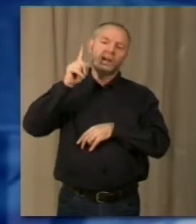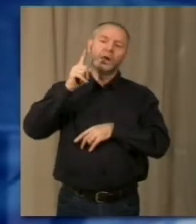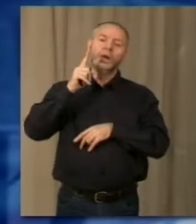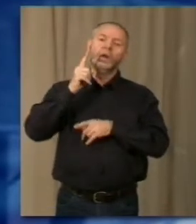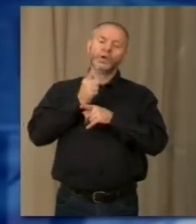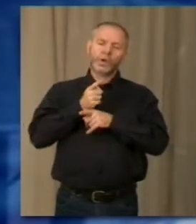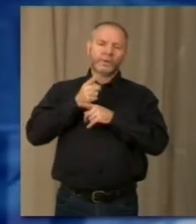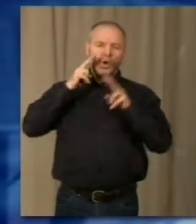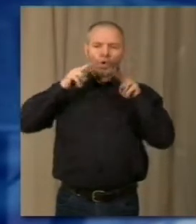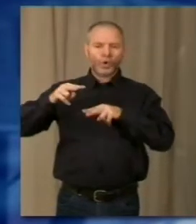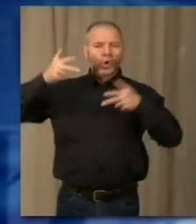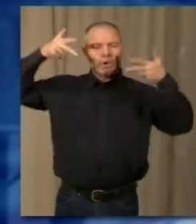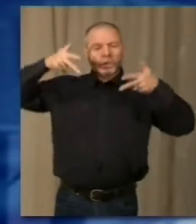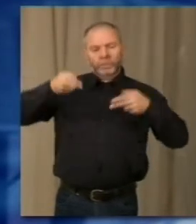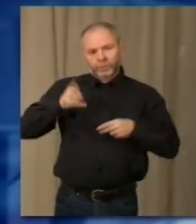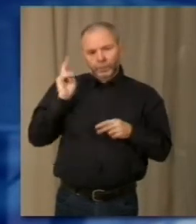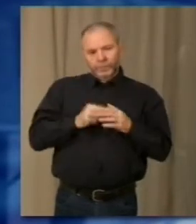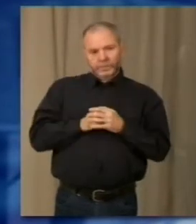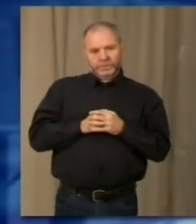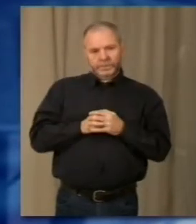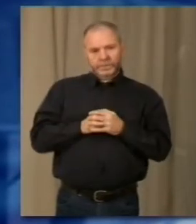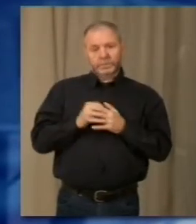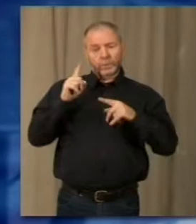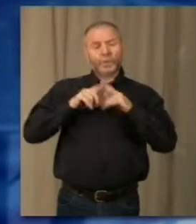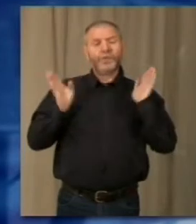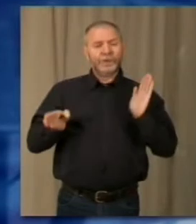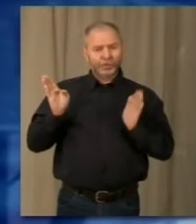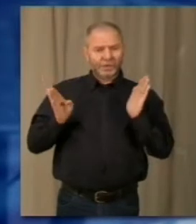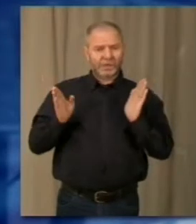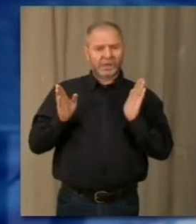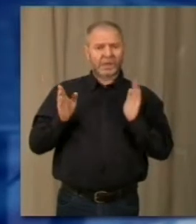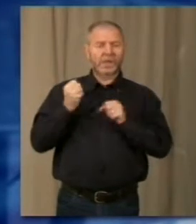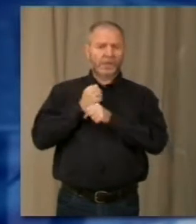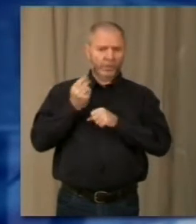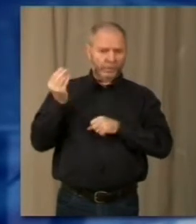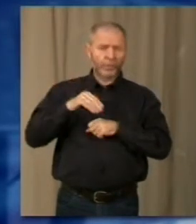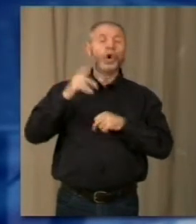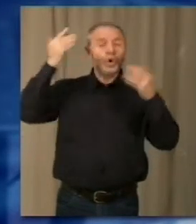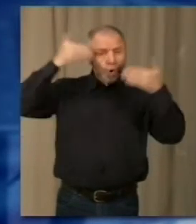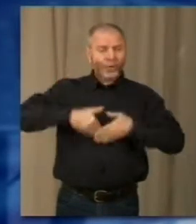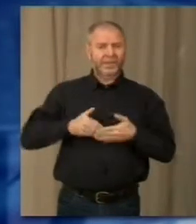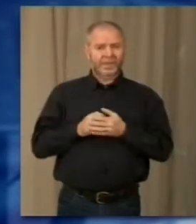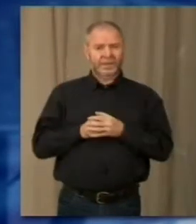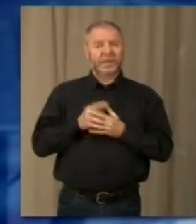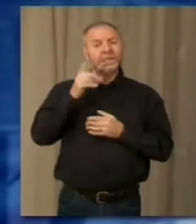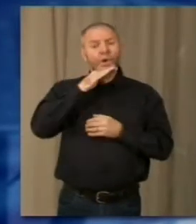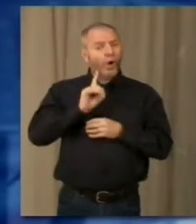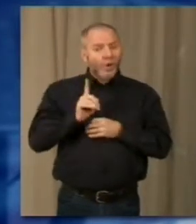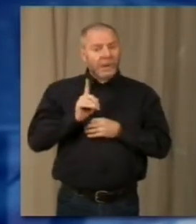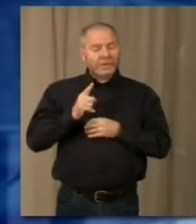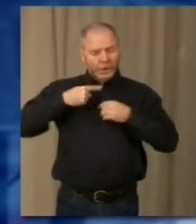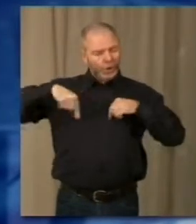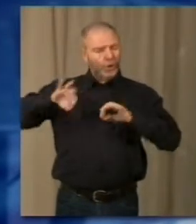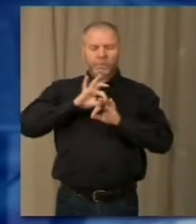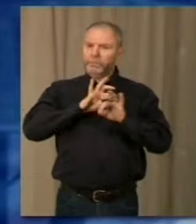videosorveglianza in città, pagare straordinari alla polizia municipale e pattugliare il territorio nelle ore notturne. Se non bastano le forze dell'ordine siamo